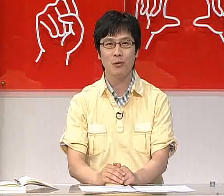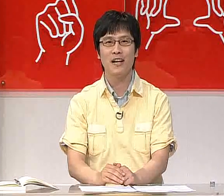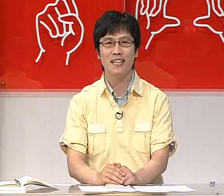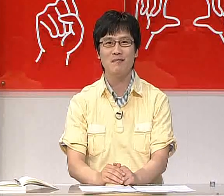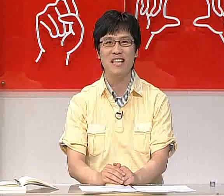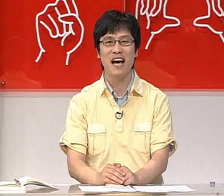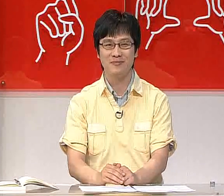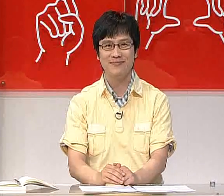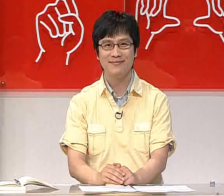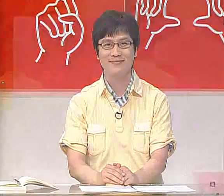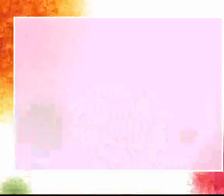보도록 하겠습니다.